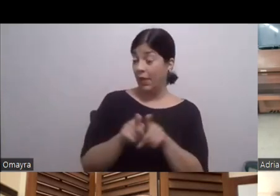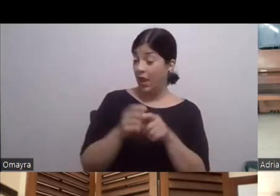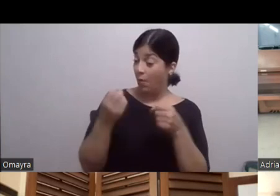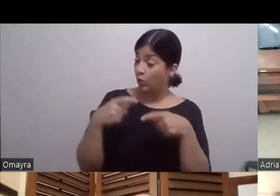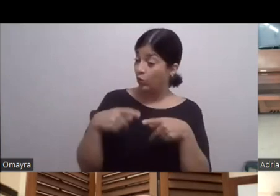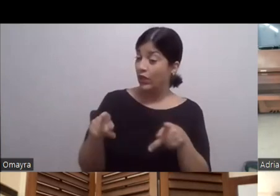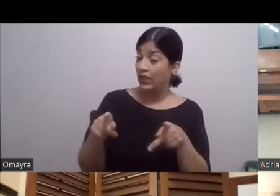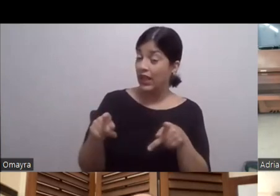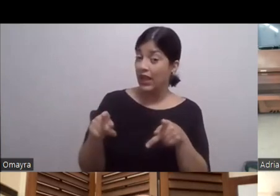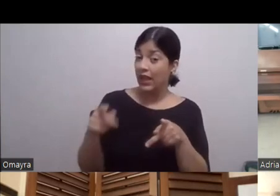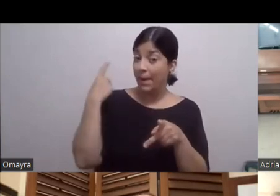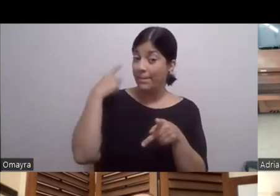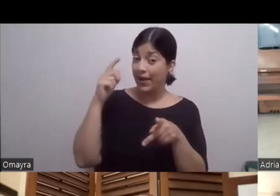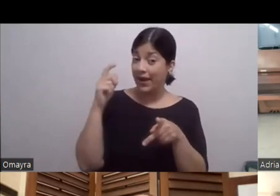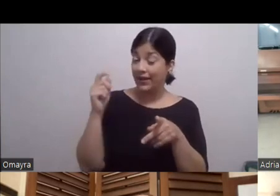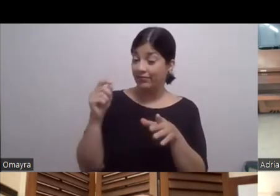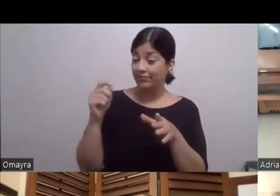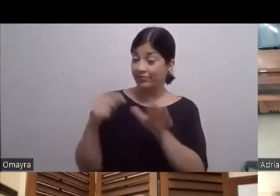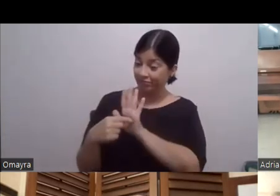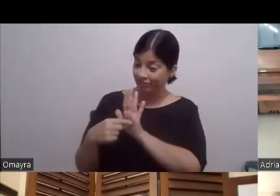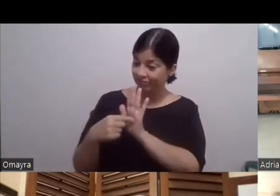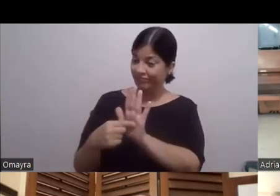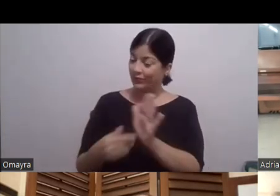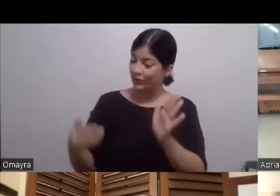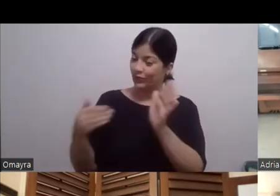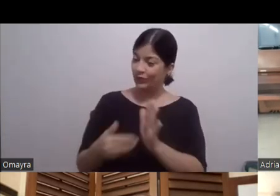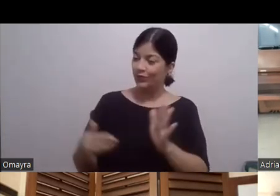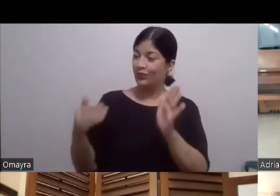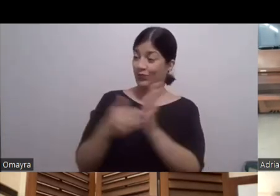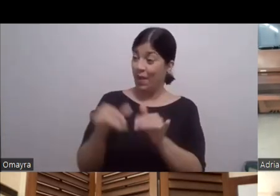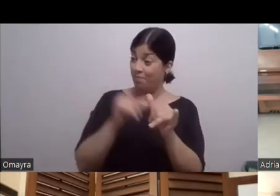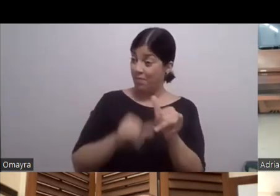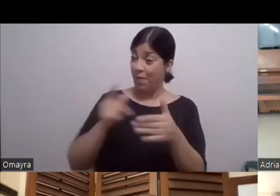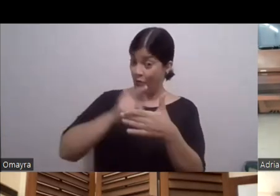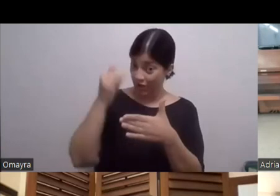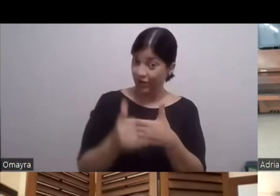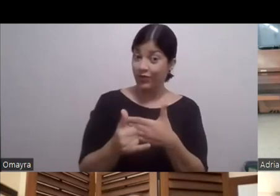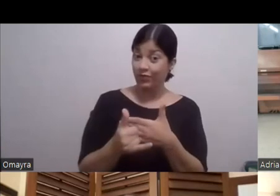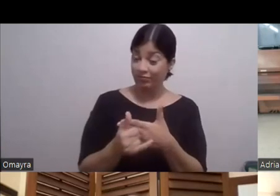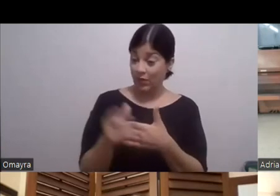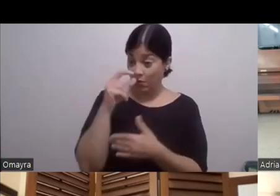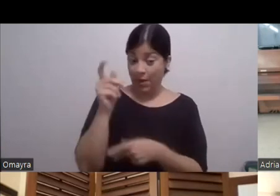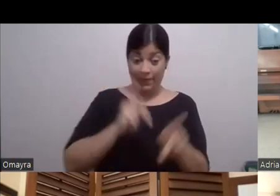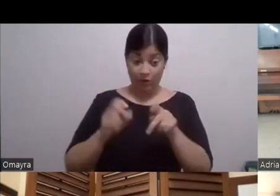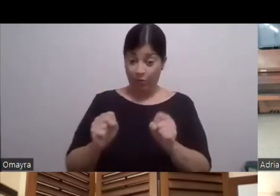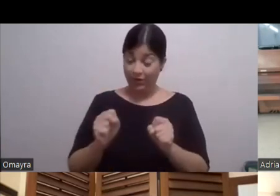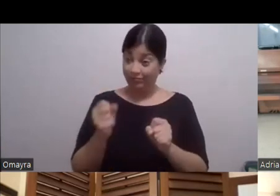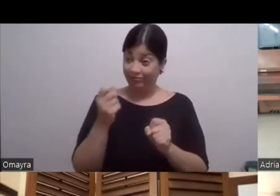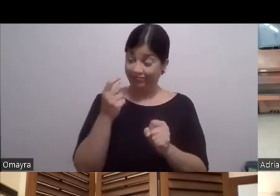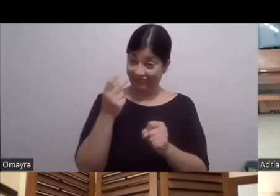la pieza Una y otra vez Una y otra vez En este proyecto Así que la gente Lo ve Es beneficioso De